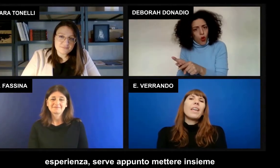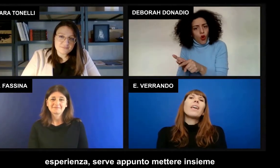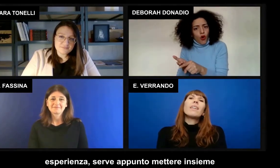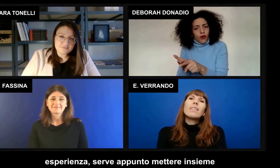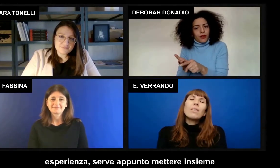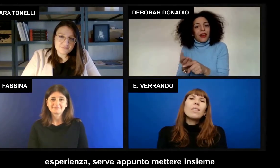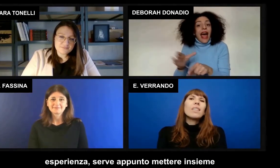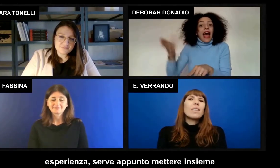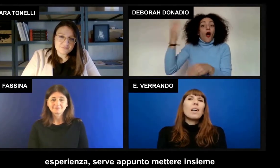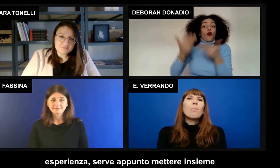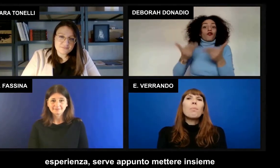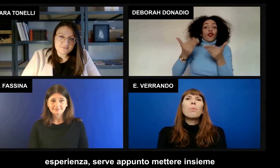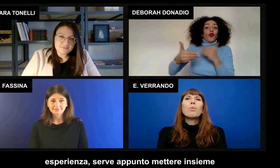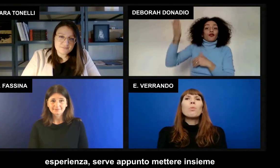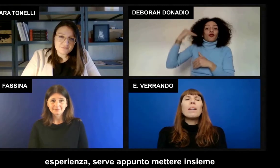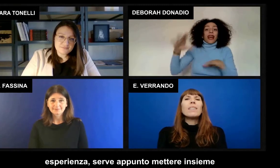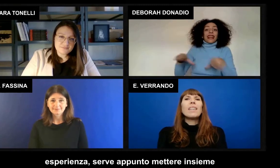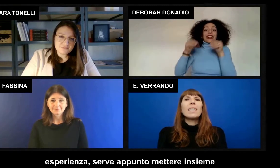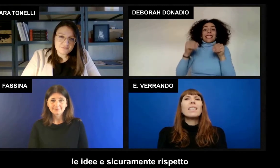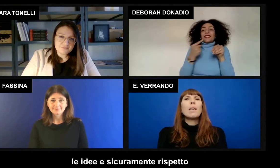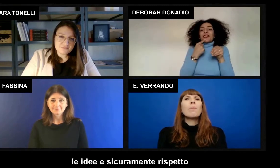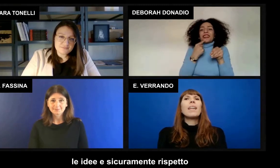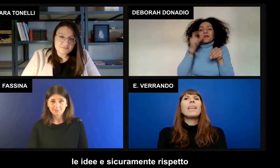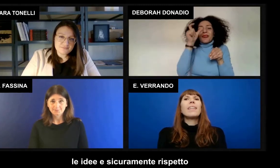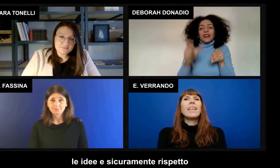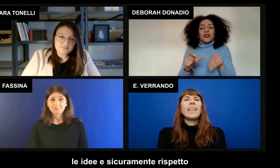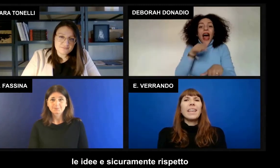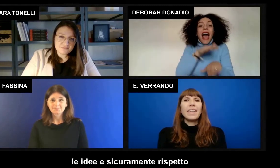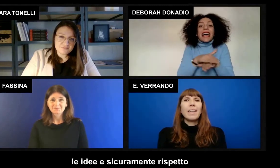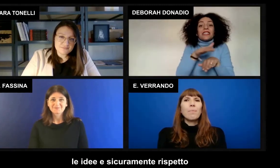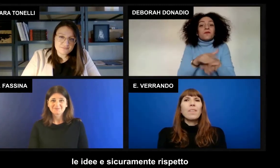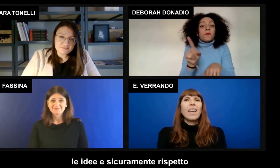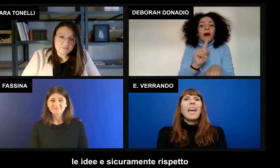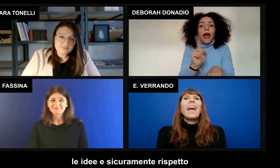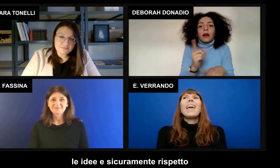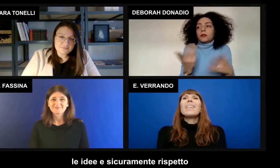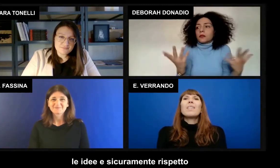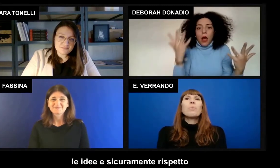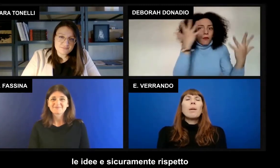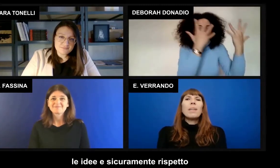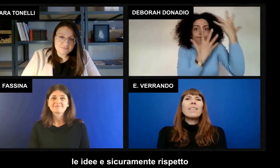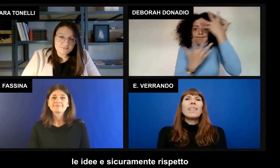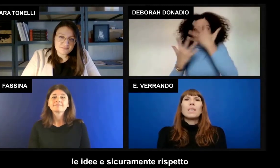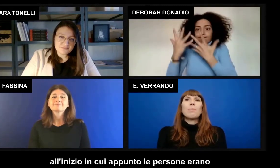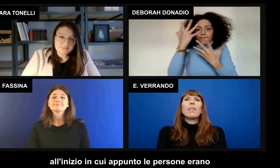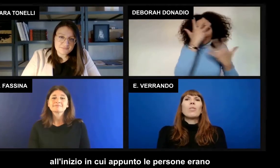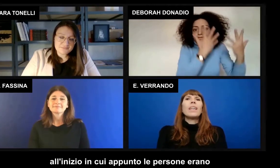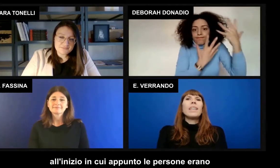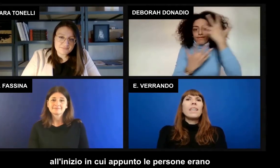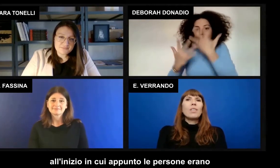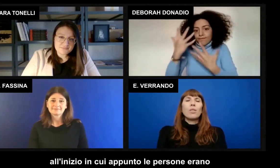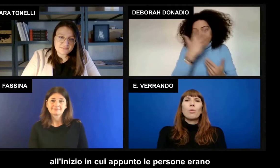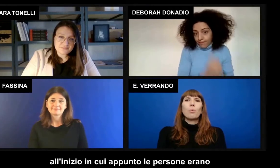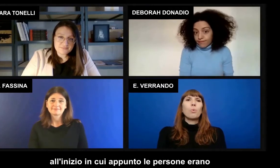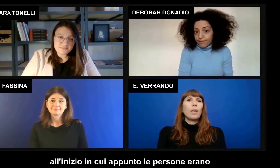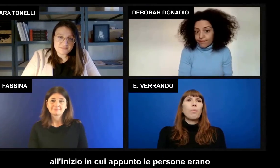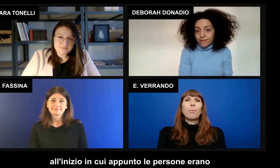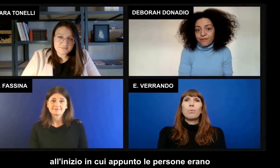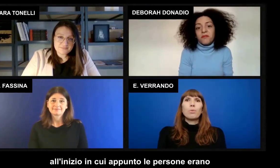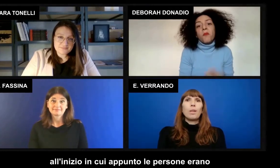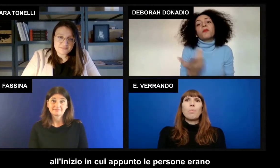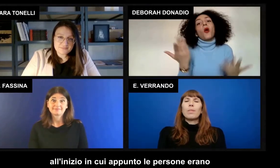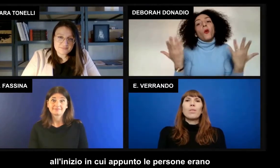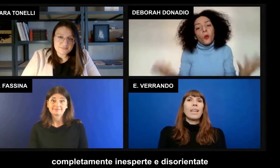serve appunto mettere insieme le idee. E sicuramente rispetto all'inizio in cui